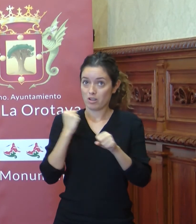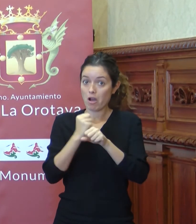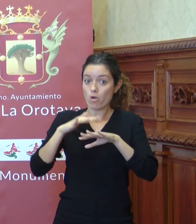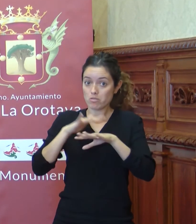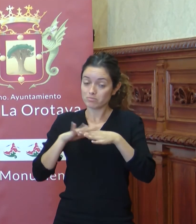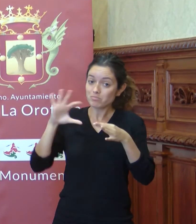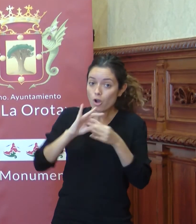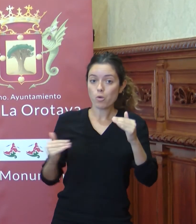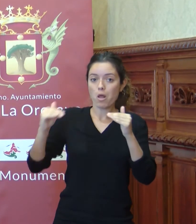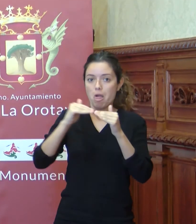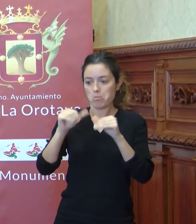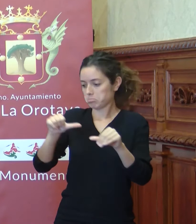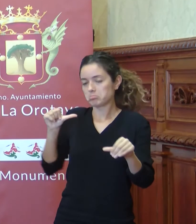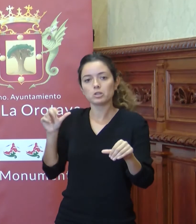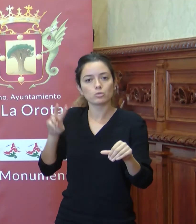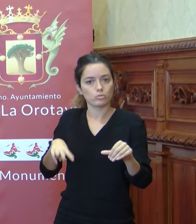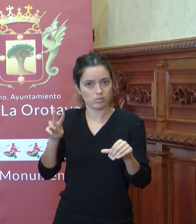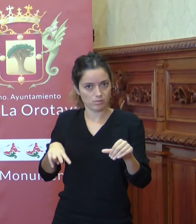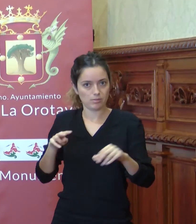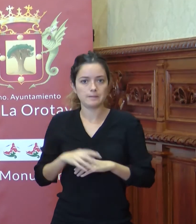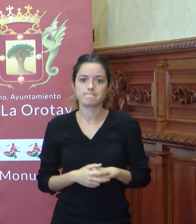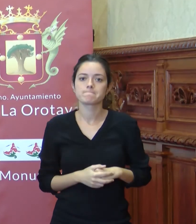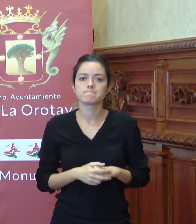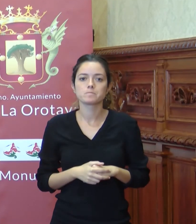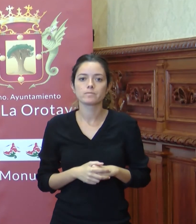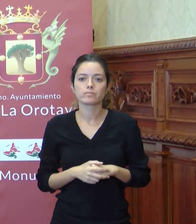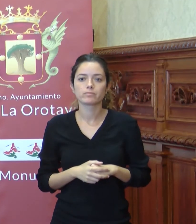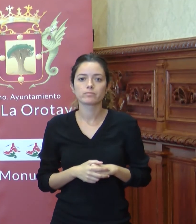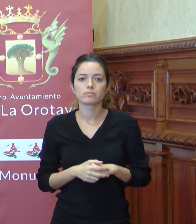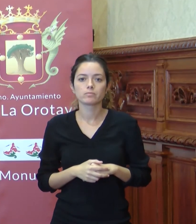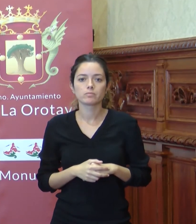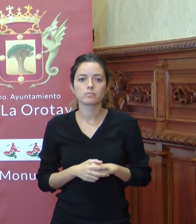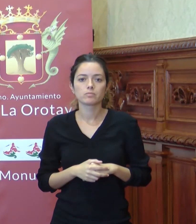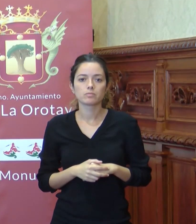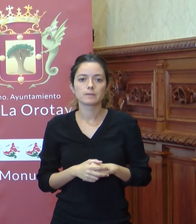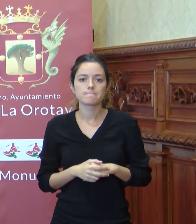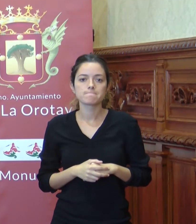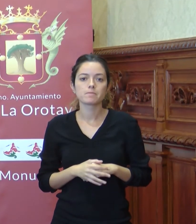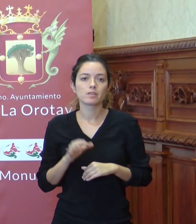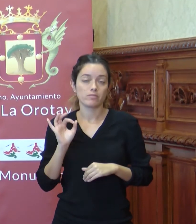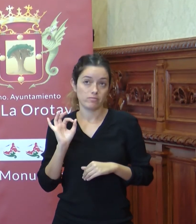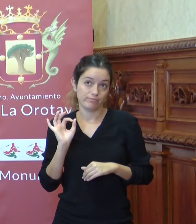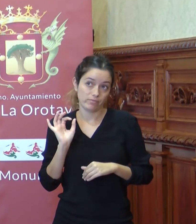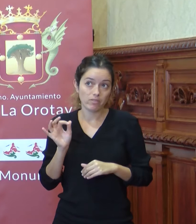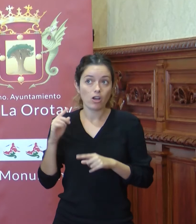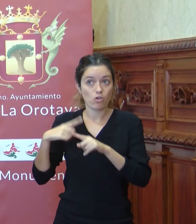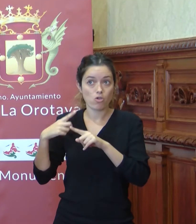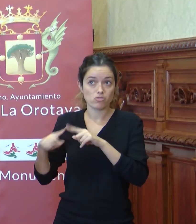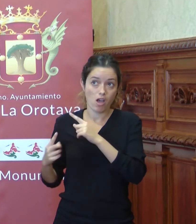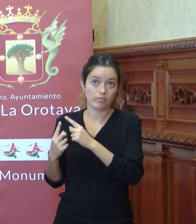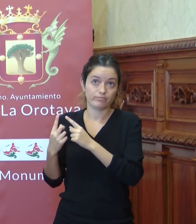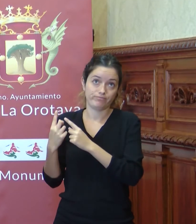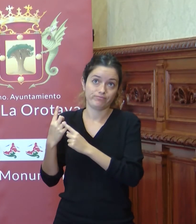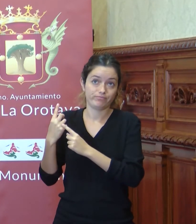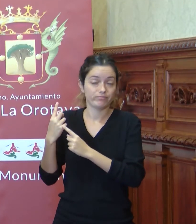nunca. También es cierto que no se ha trabajado todo lo que se tenía que hacer, sino hace cinco